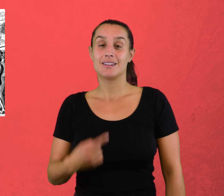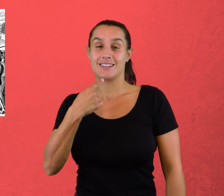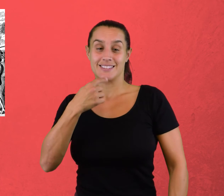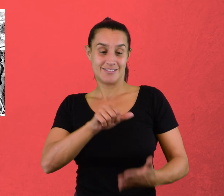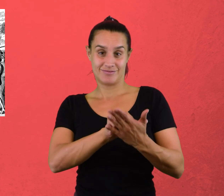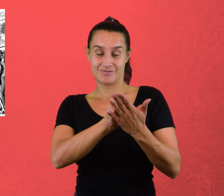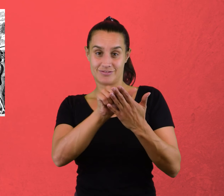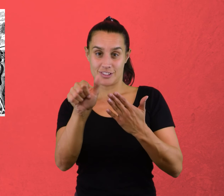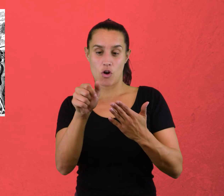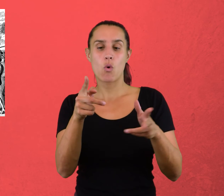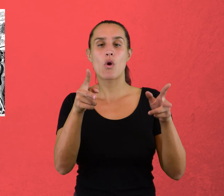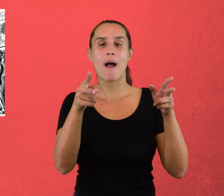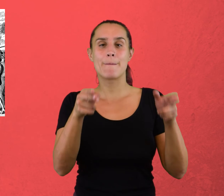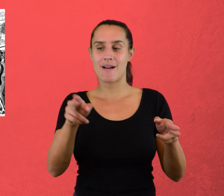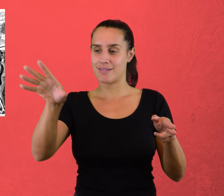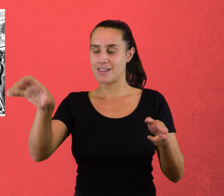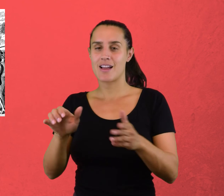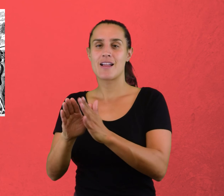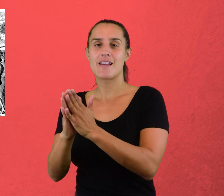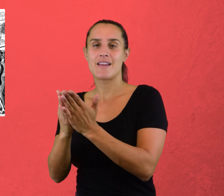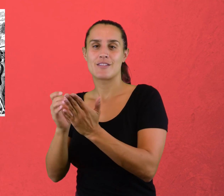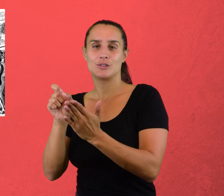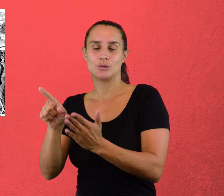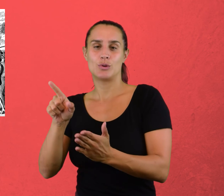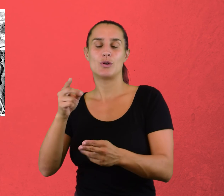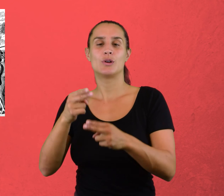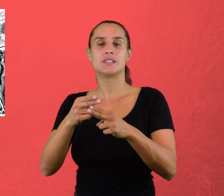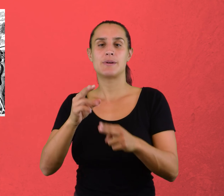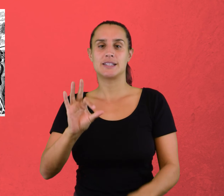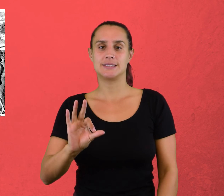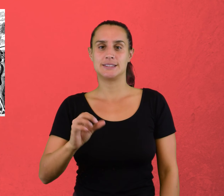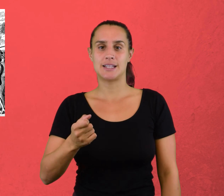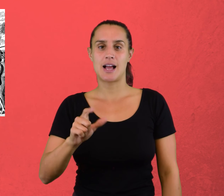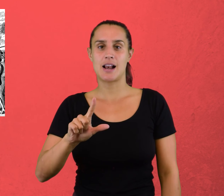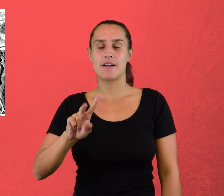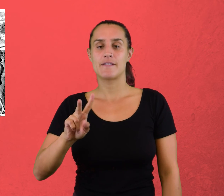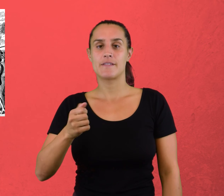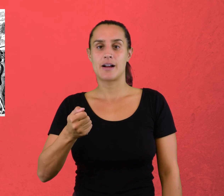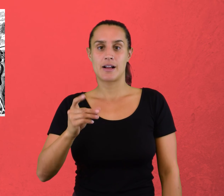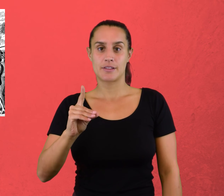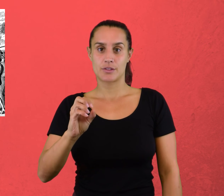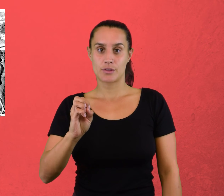Fragmento adaptado de Salvador de Madariaga Y seугena.